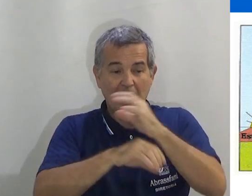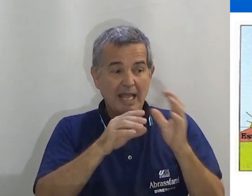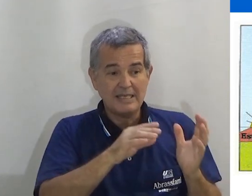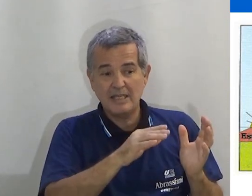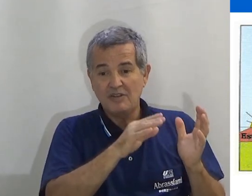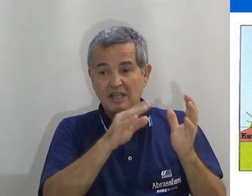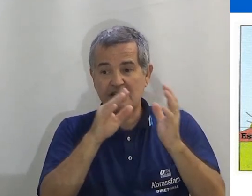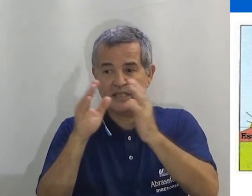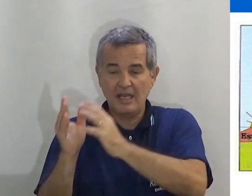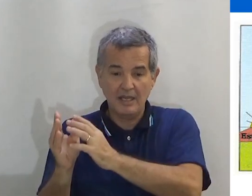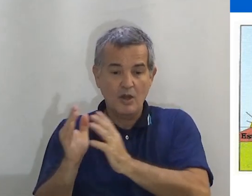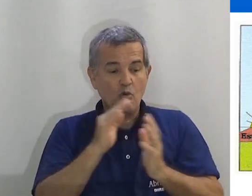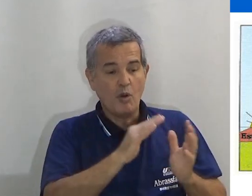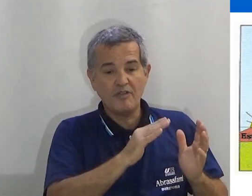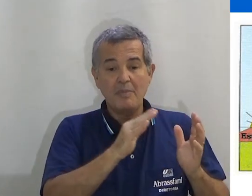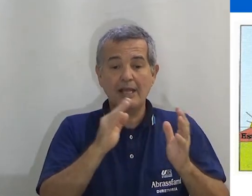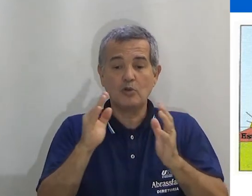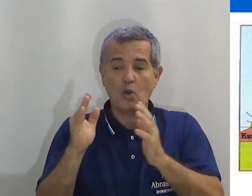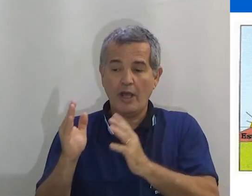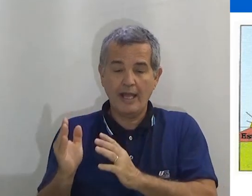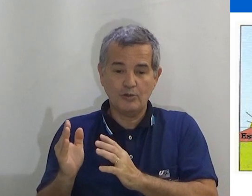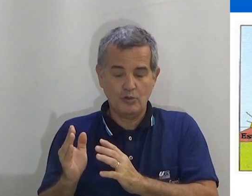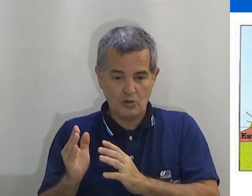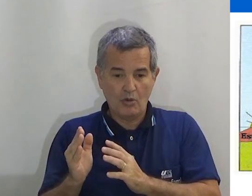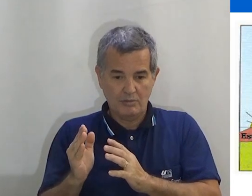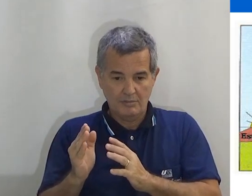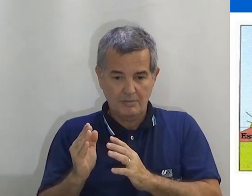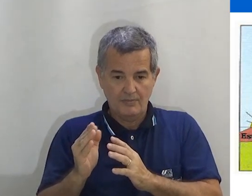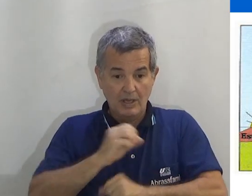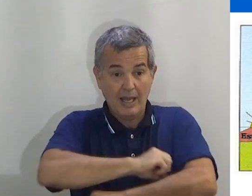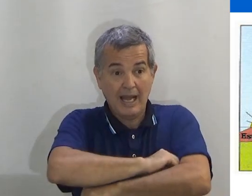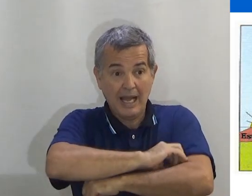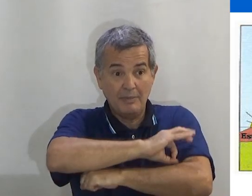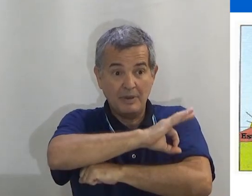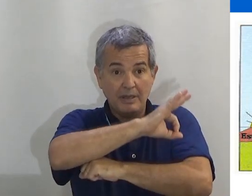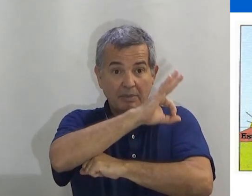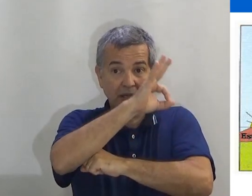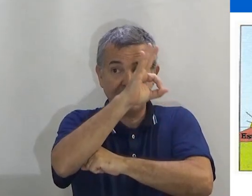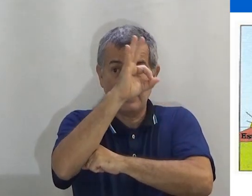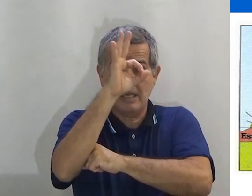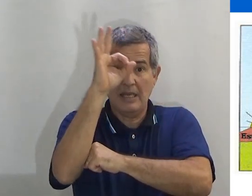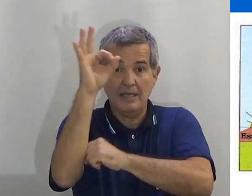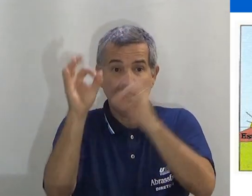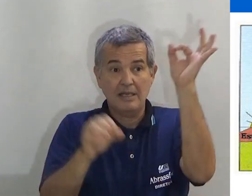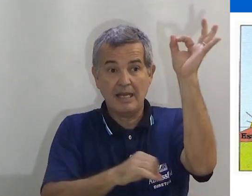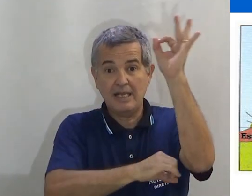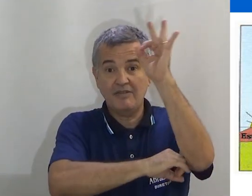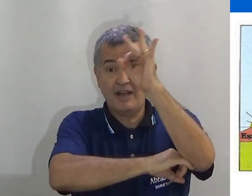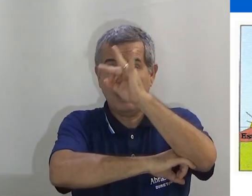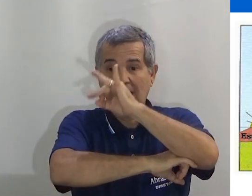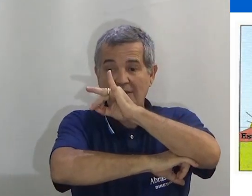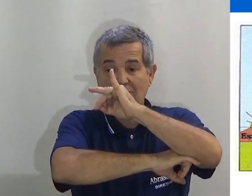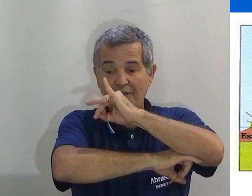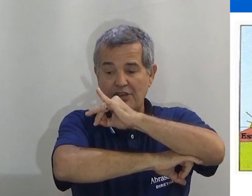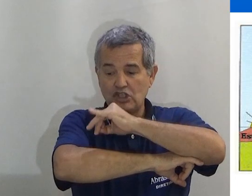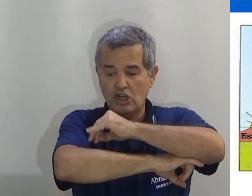Então esse deveria ser o movimento correto do sol. Abre e amanhecer, e aí ele